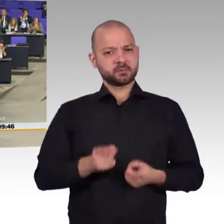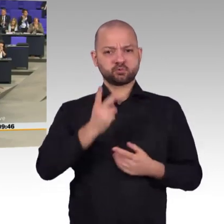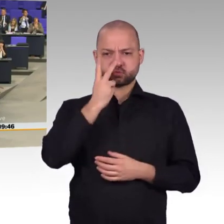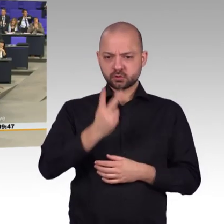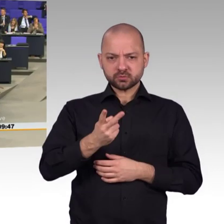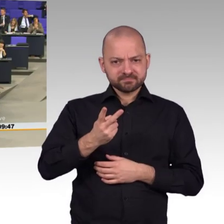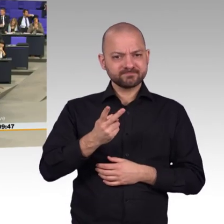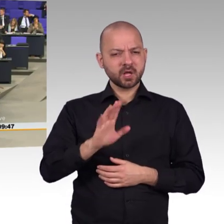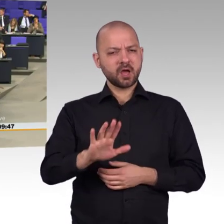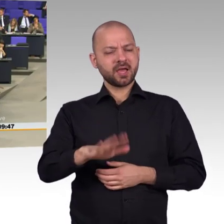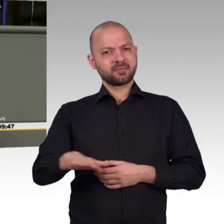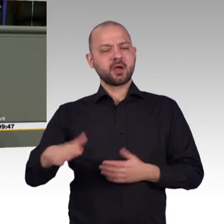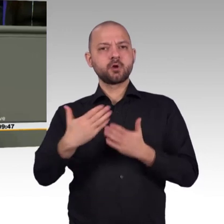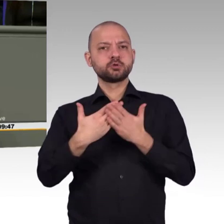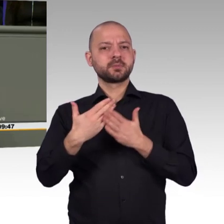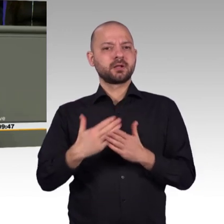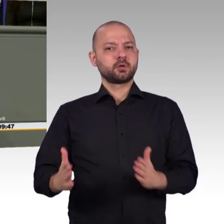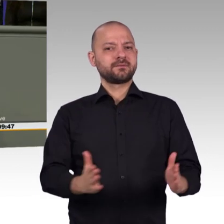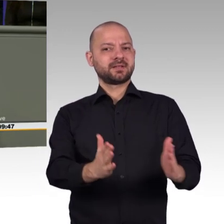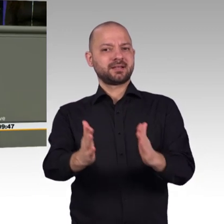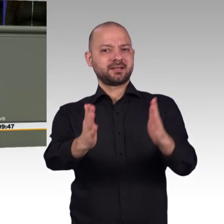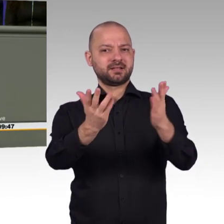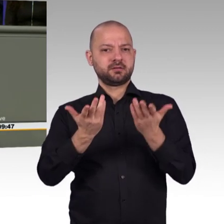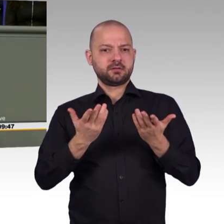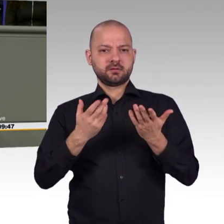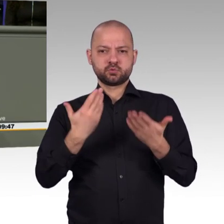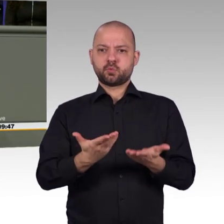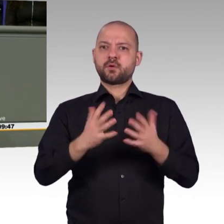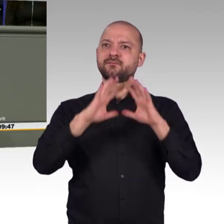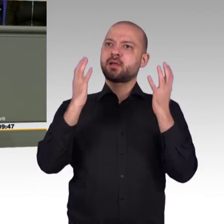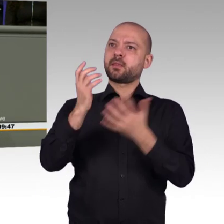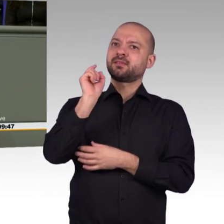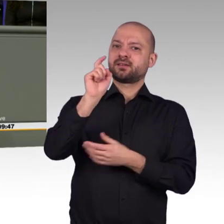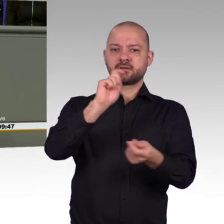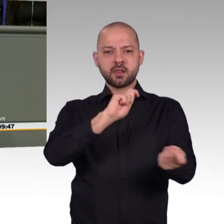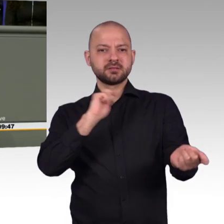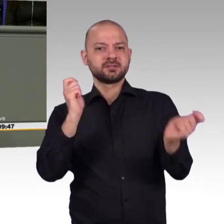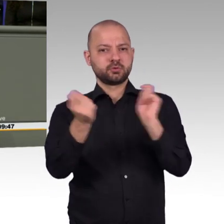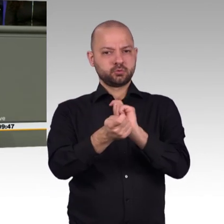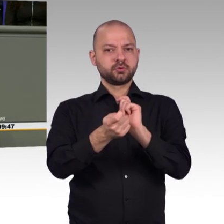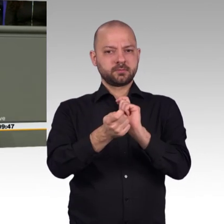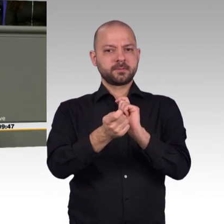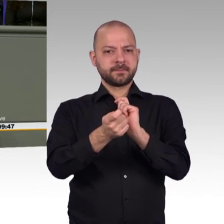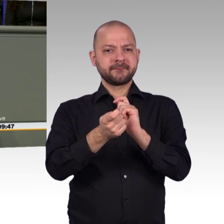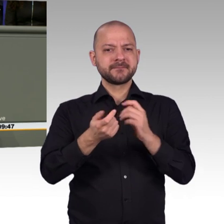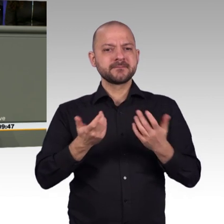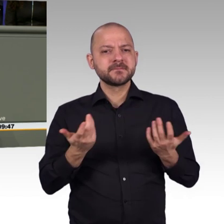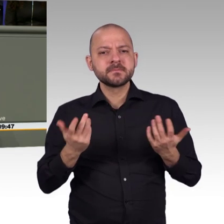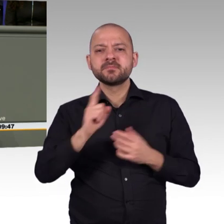Und das sieht man auch beim Blick in die Einzelziele. Schwammige Formulierungen, politische Umschreibungen,